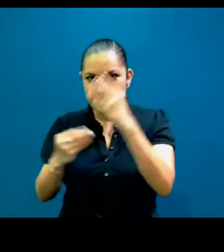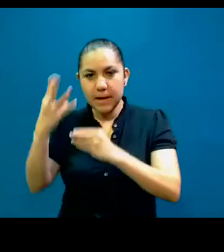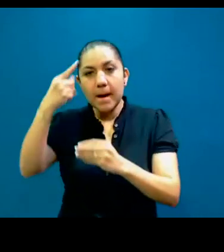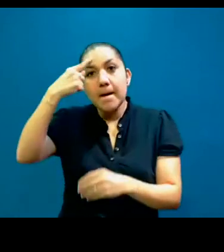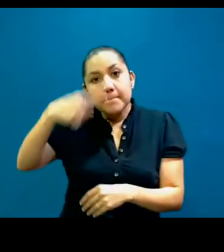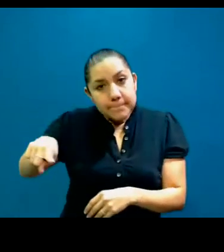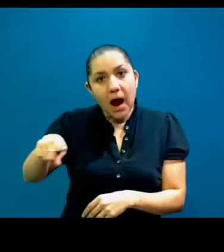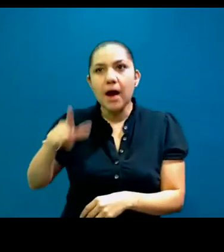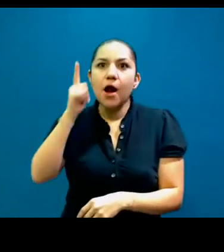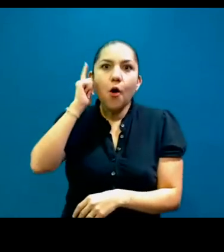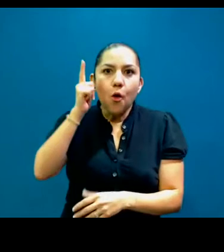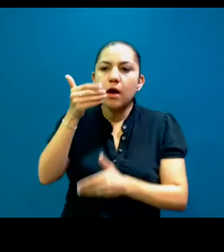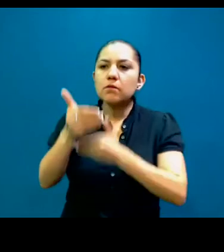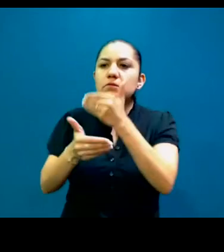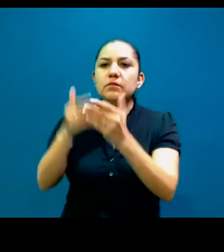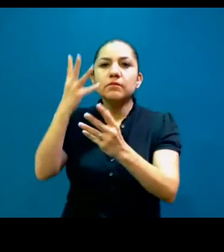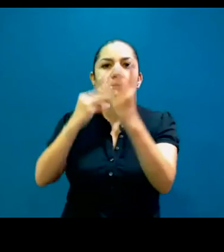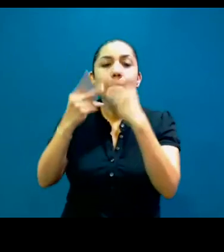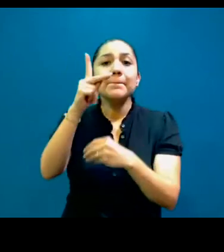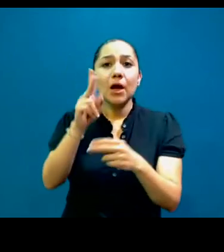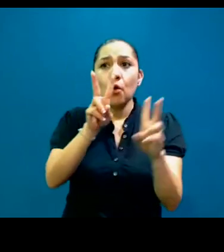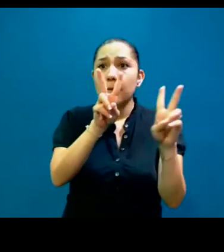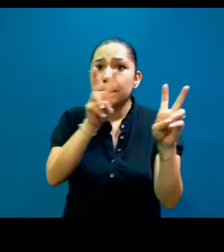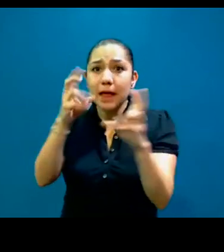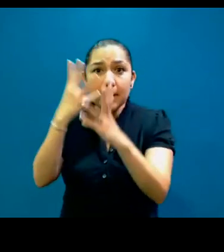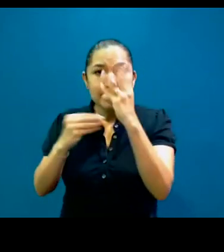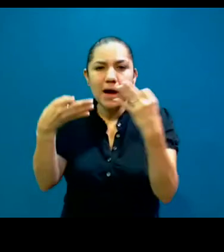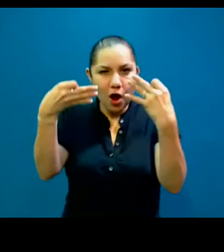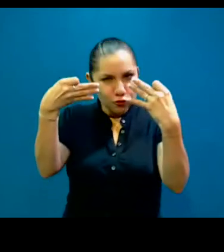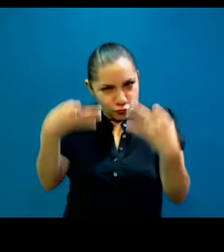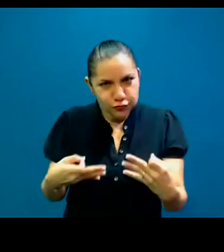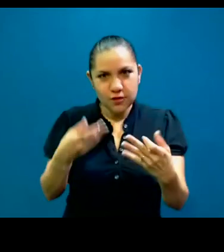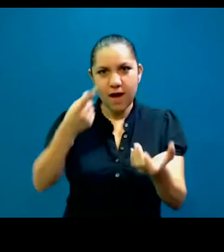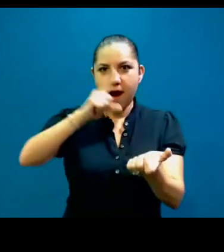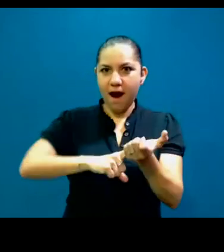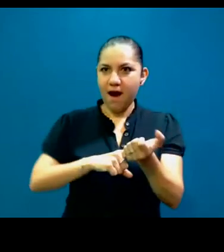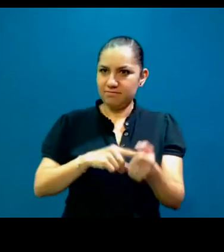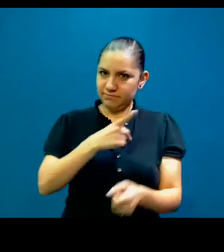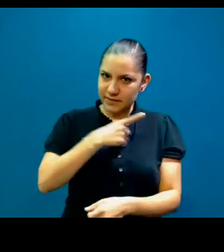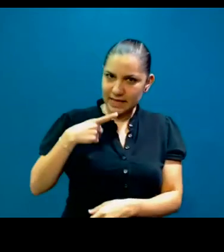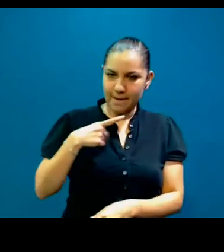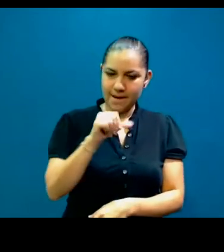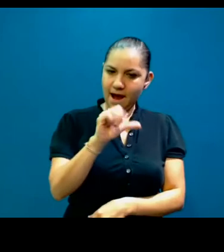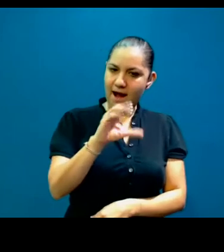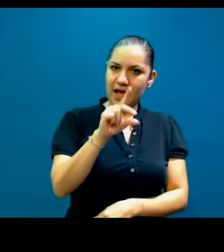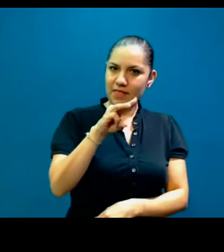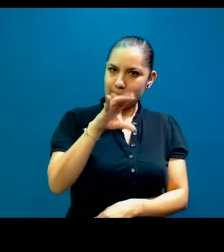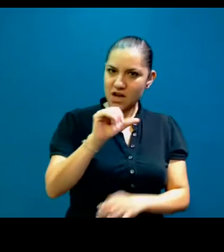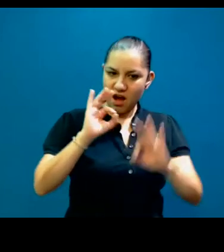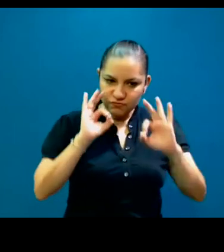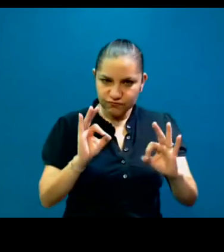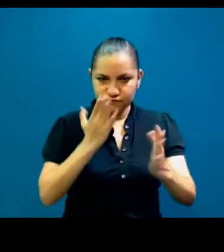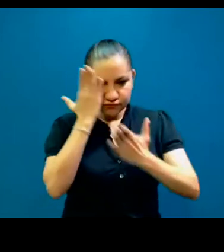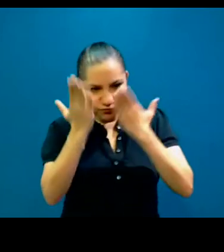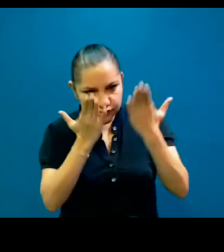medida de lo posible académica, una verdadera formación académica, con programas verdaderamente trabajados, con programas verdaderamente probados,